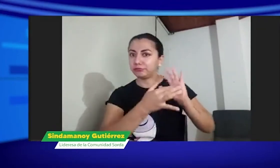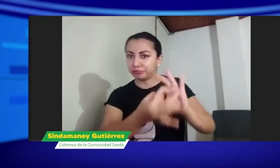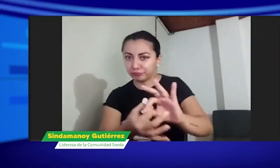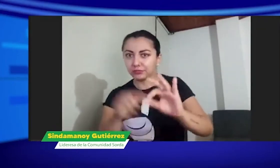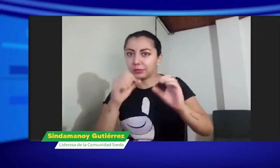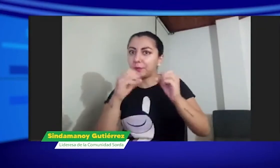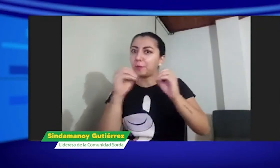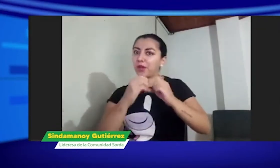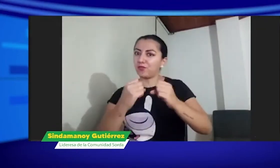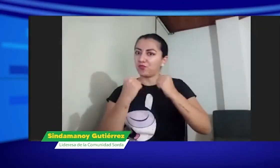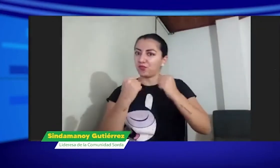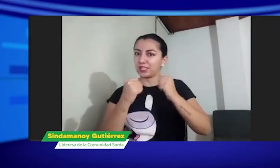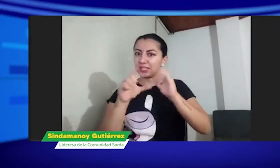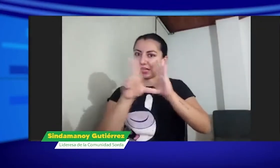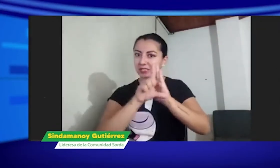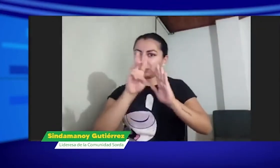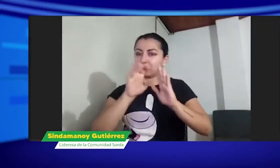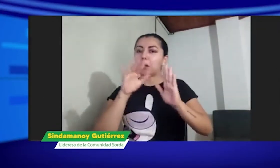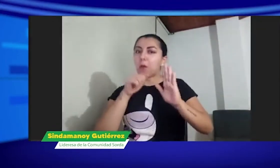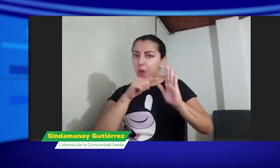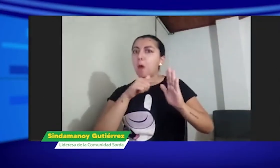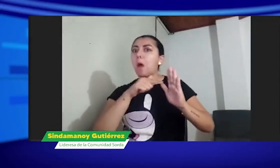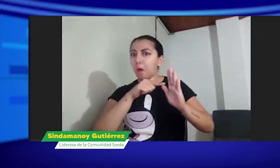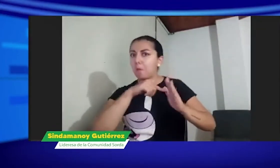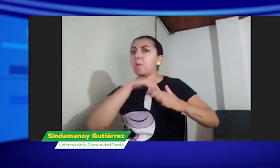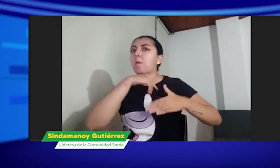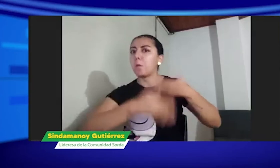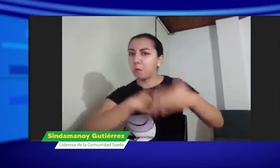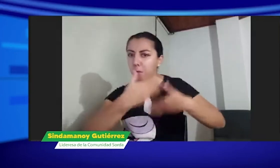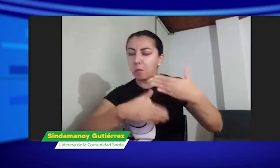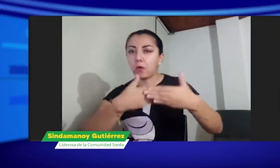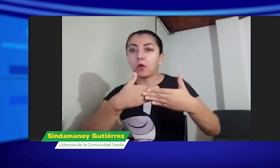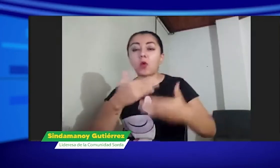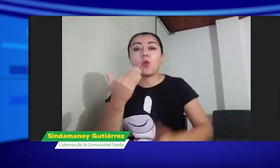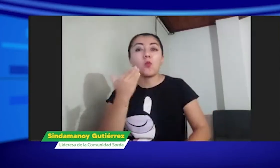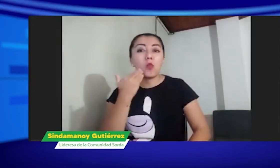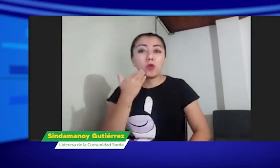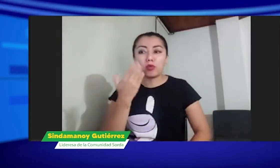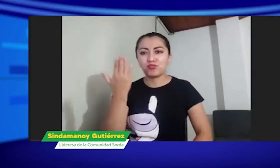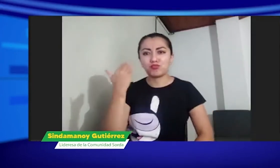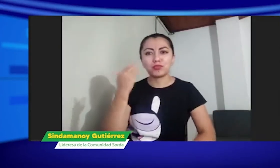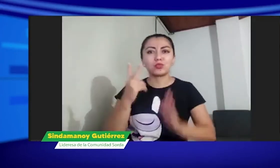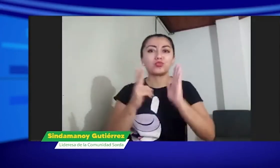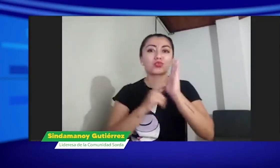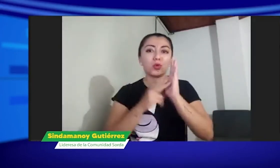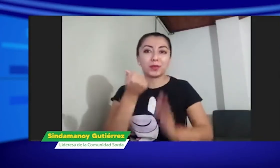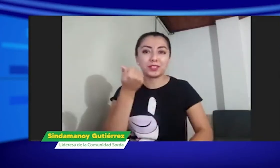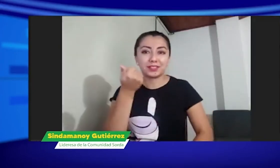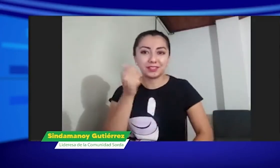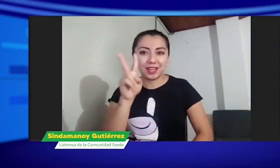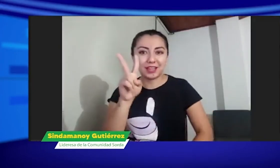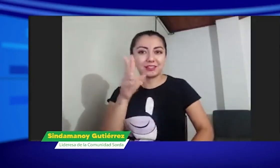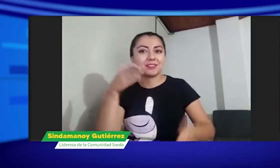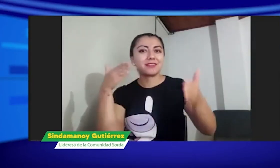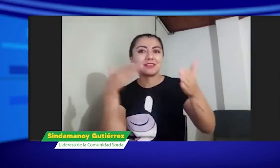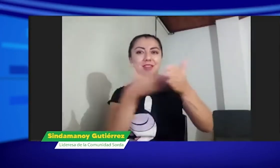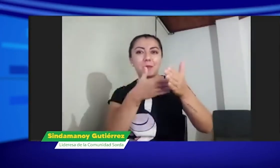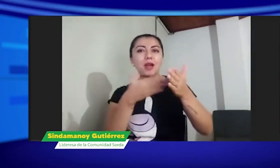esta ley, que va encaminada a fortalecer la ley, perdón, de fortalecer la lengua de